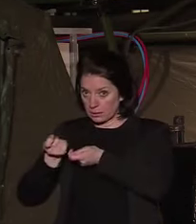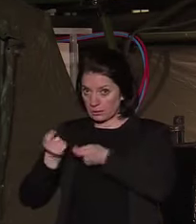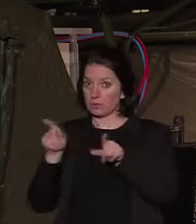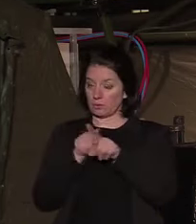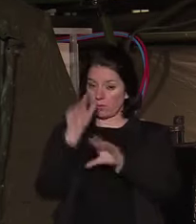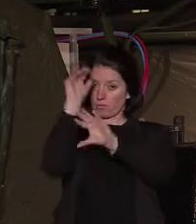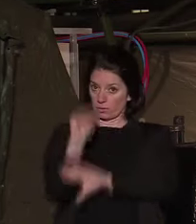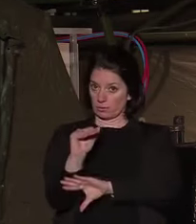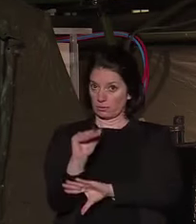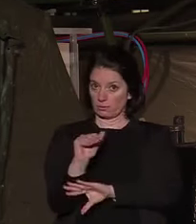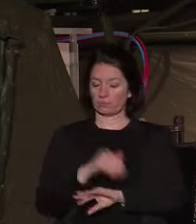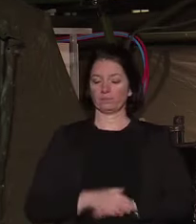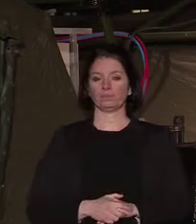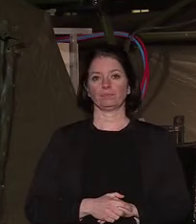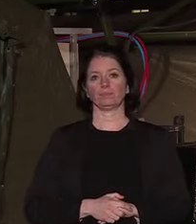protection.